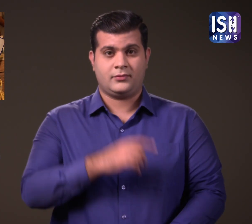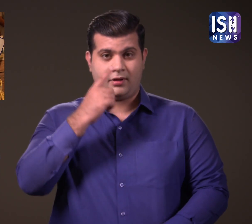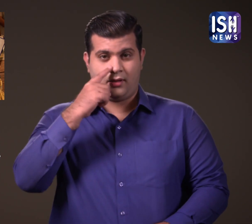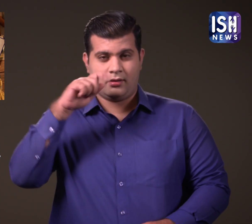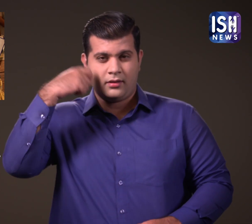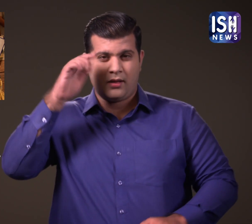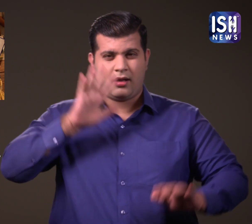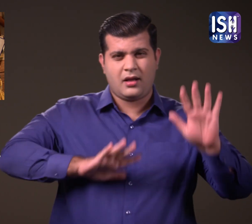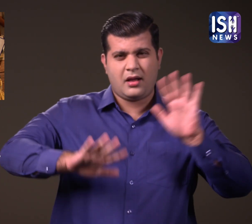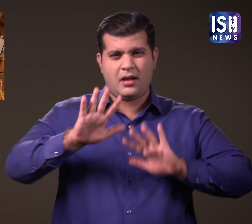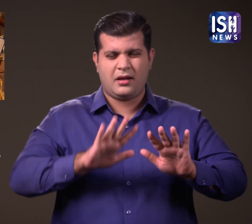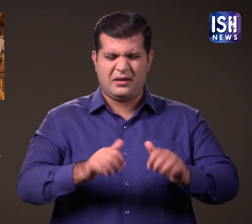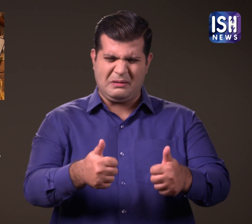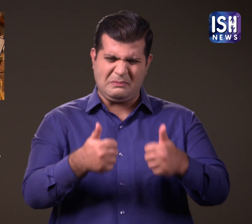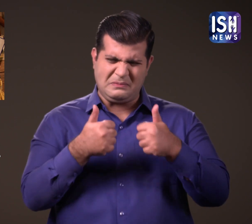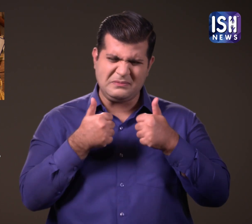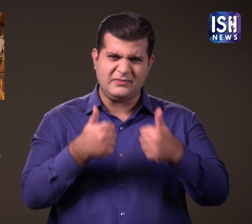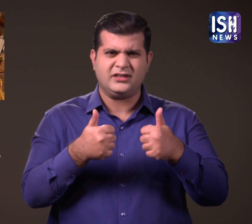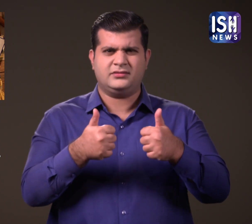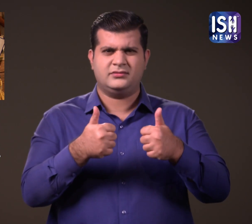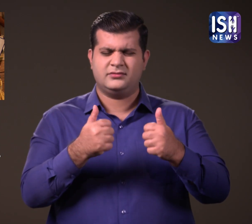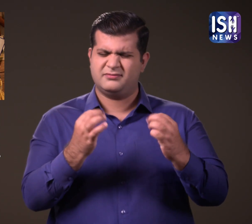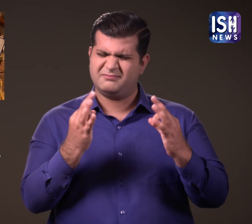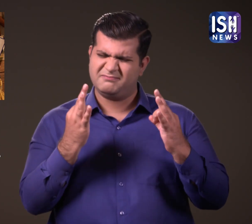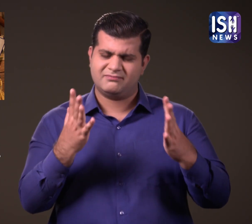कंगन रनावत को मिला सर्वश्रेष्ट अभिनेतरी का